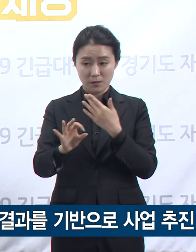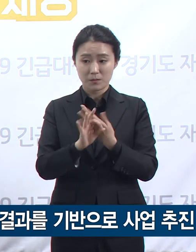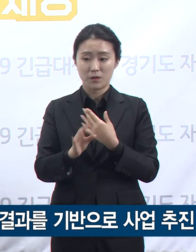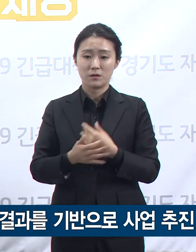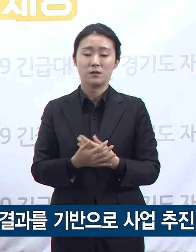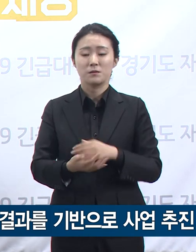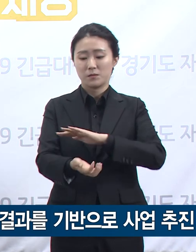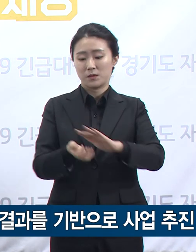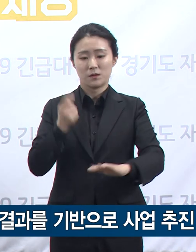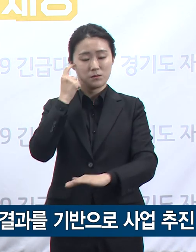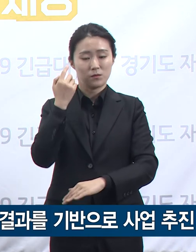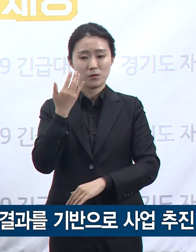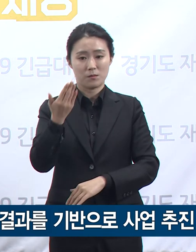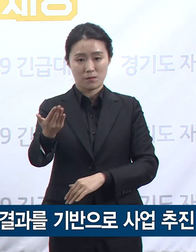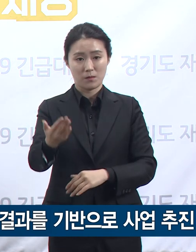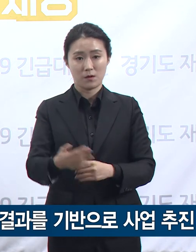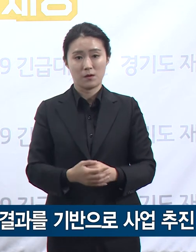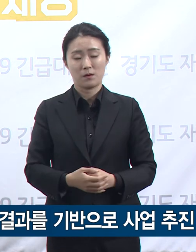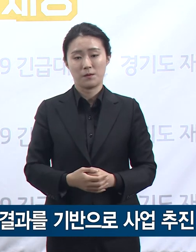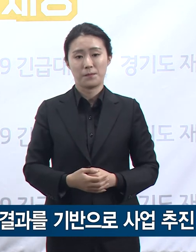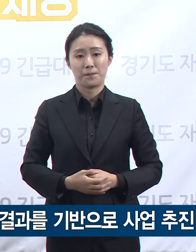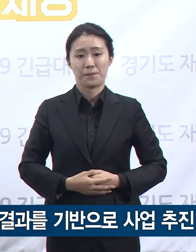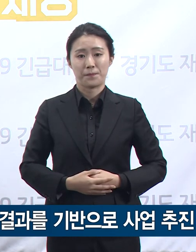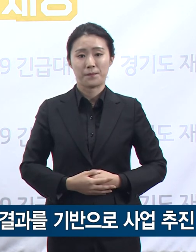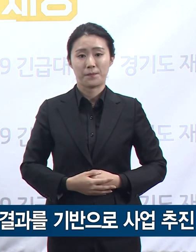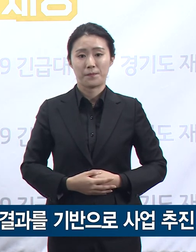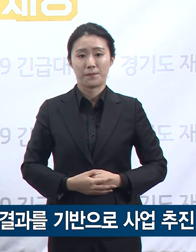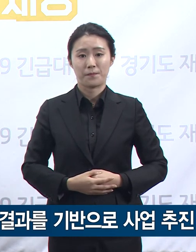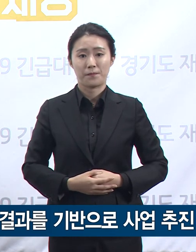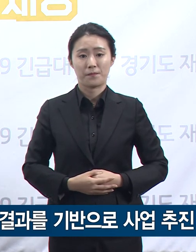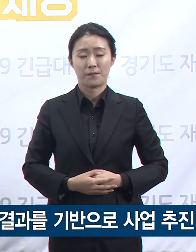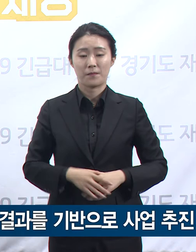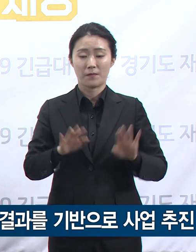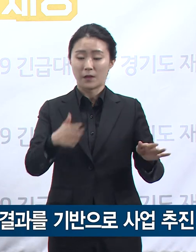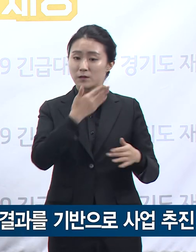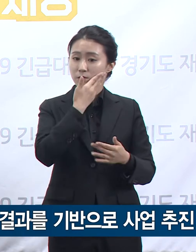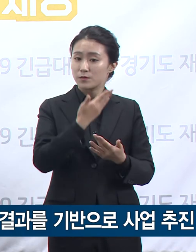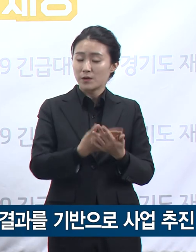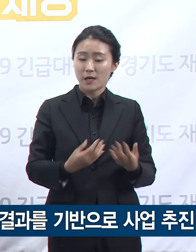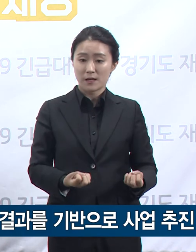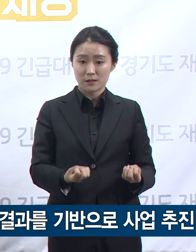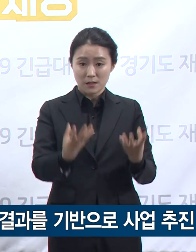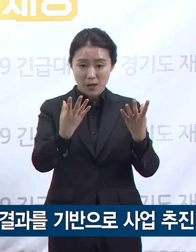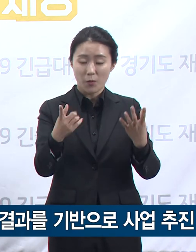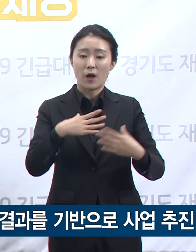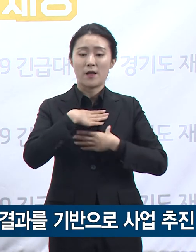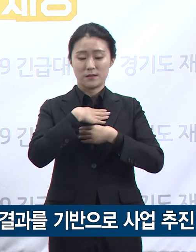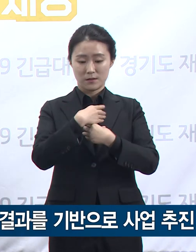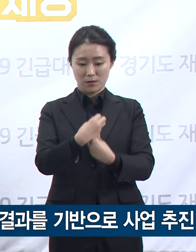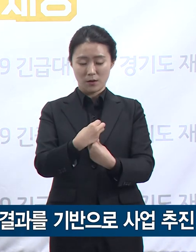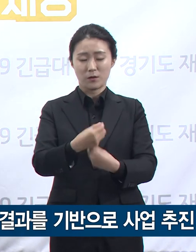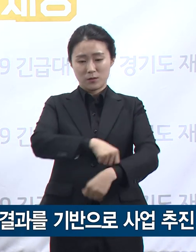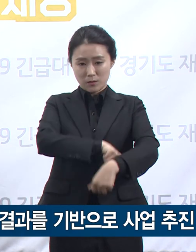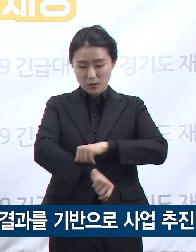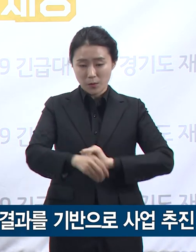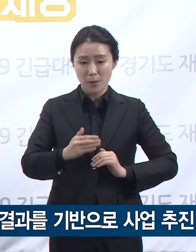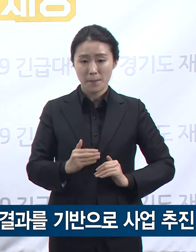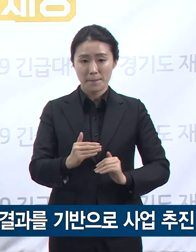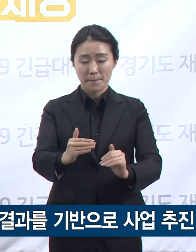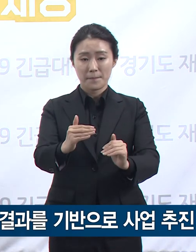참고할 수 있습니다. 이번 대책을 통해 주요 행사를 안전하고 적극적으로 추진함으로써 도민의